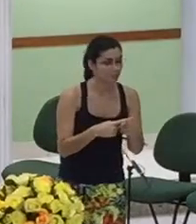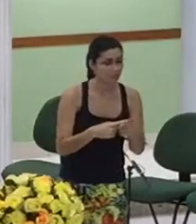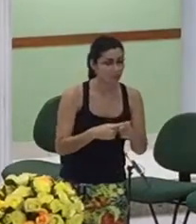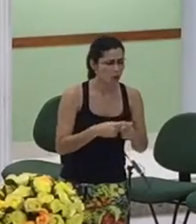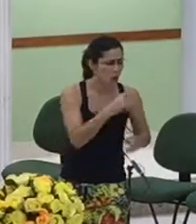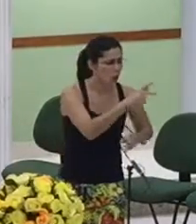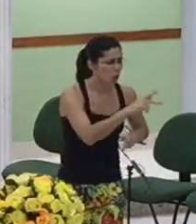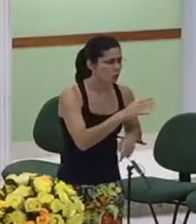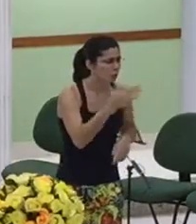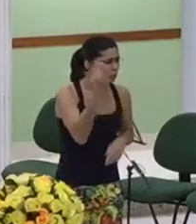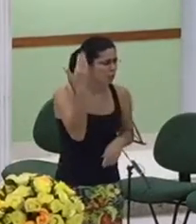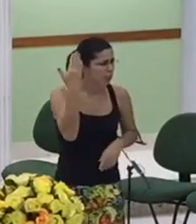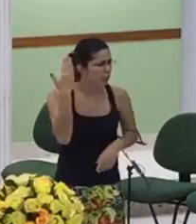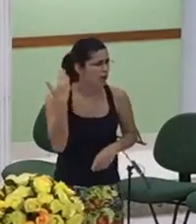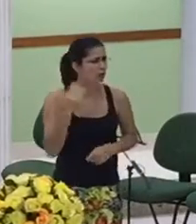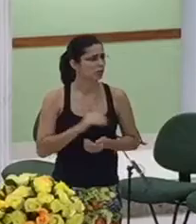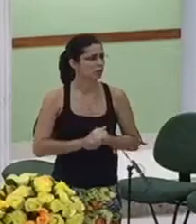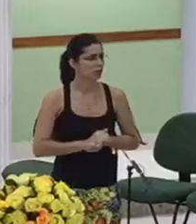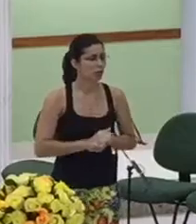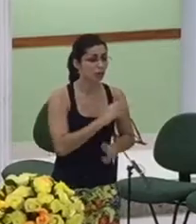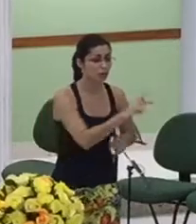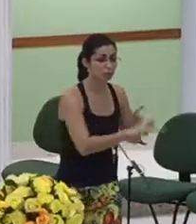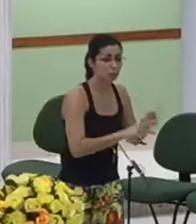destruísse não matasse os primogênitos